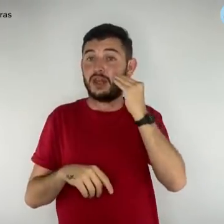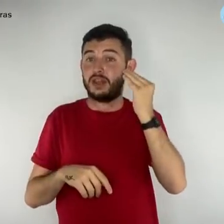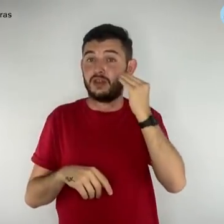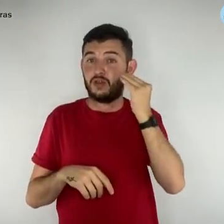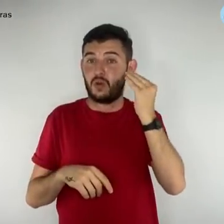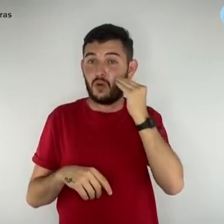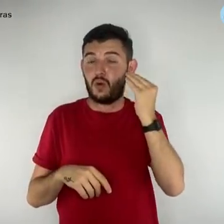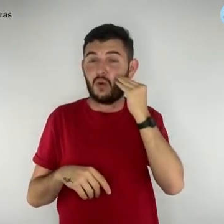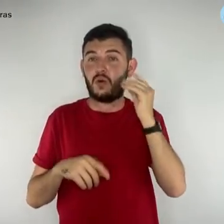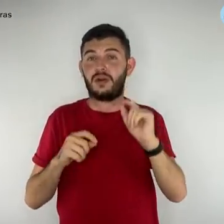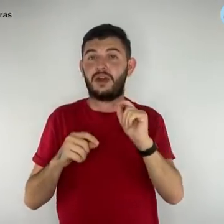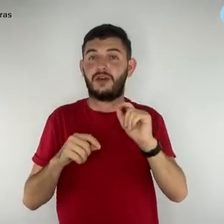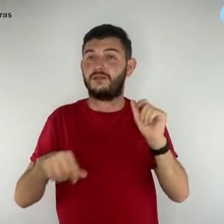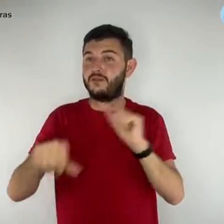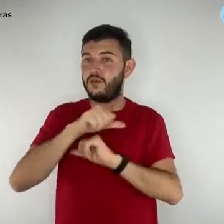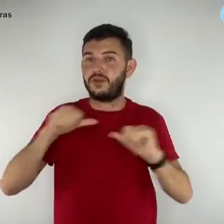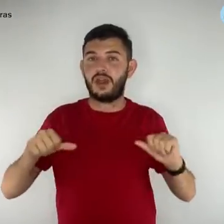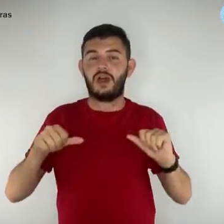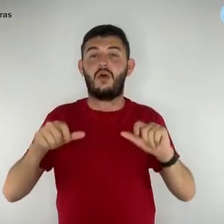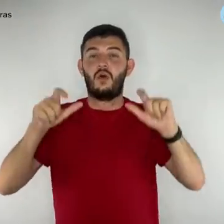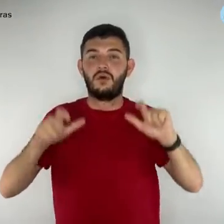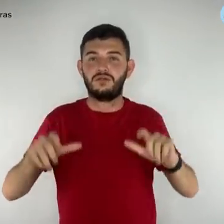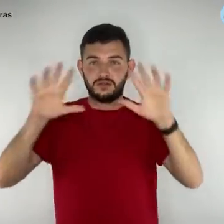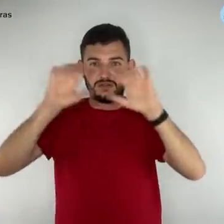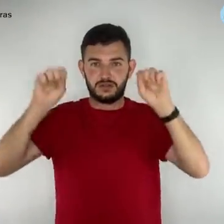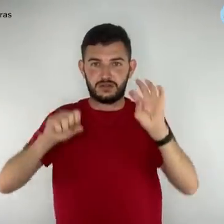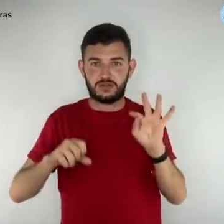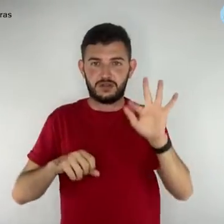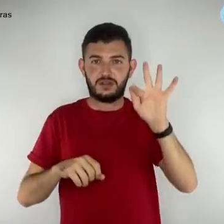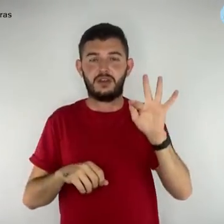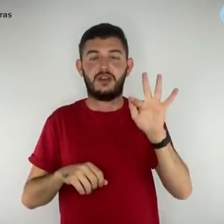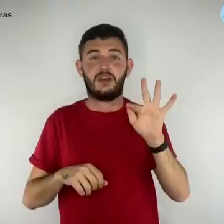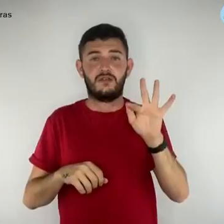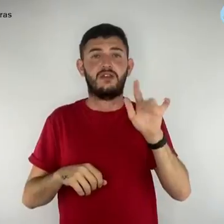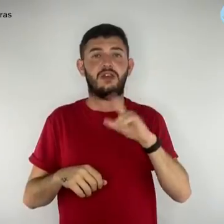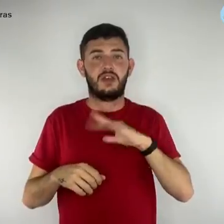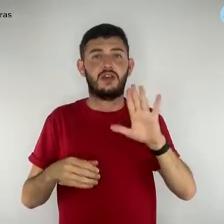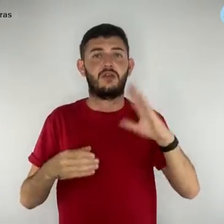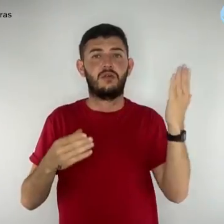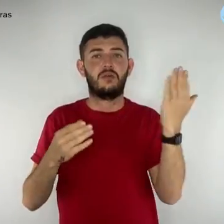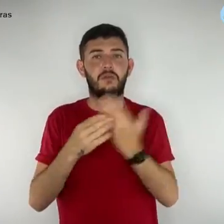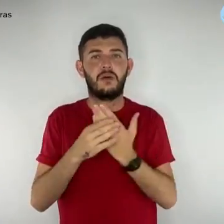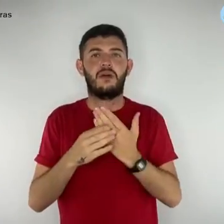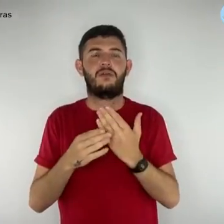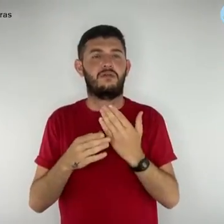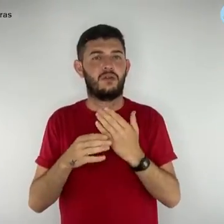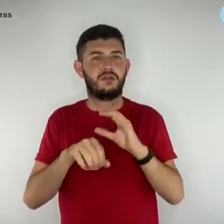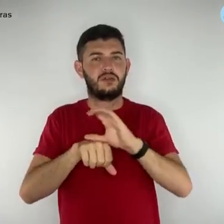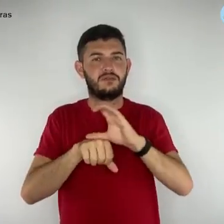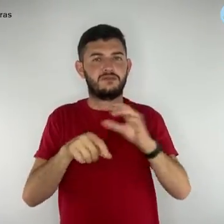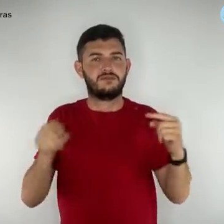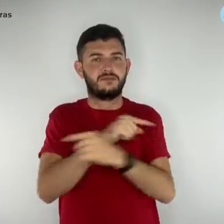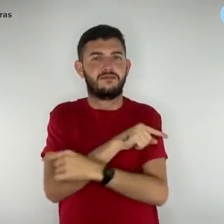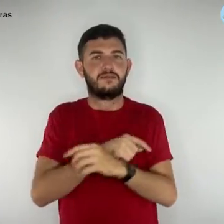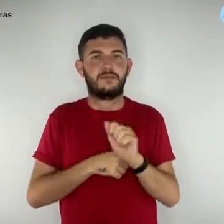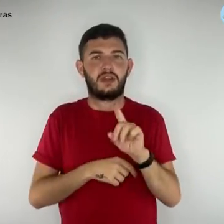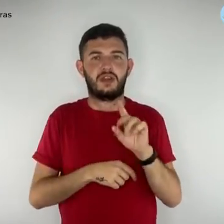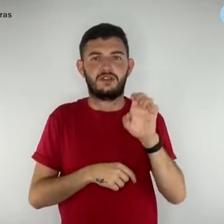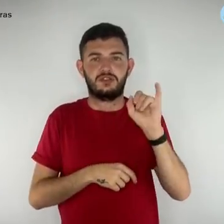Supremo Tribunal Federal através de uma ADIM. A ação que não foi acatada